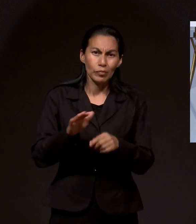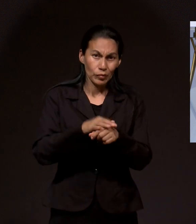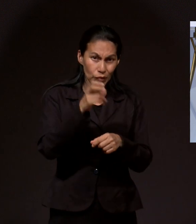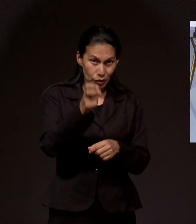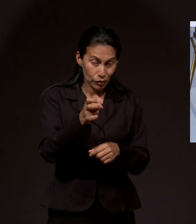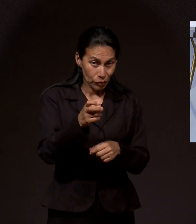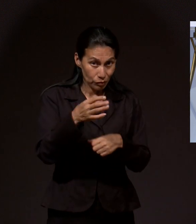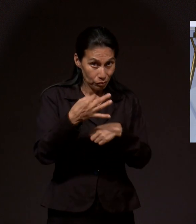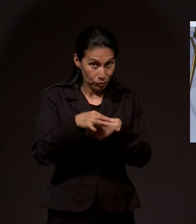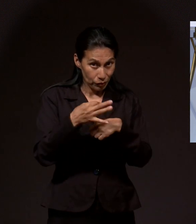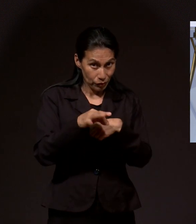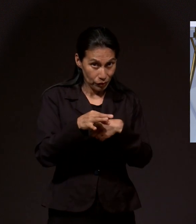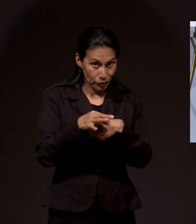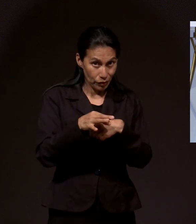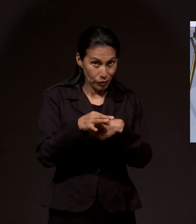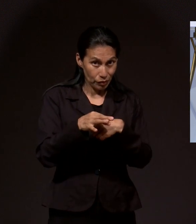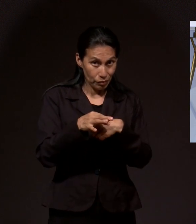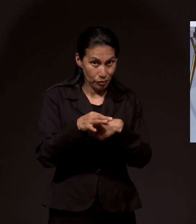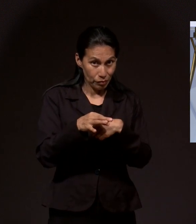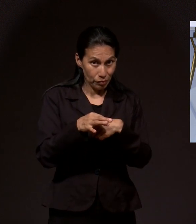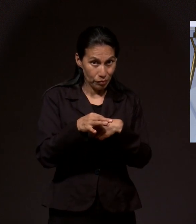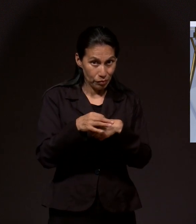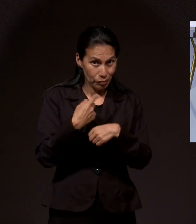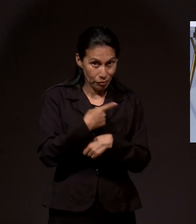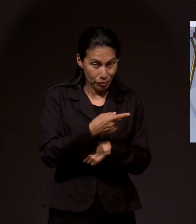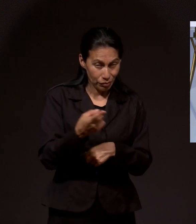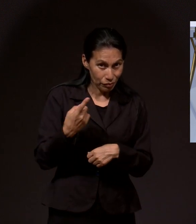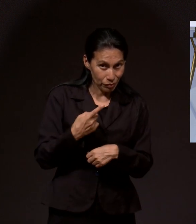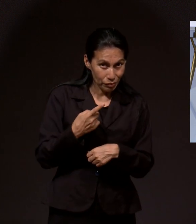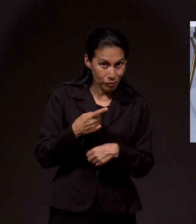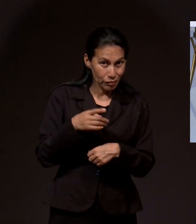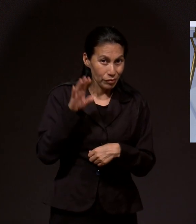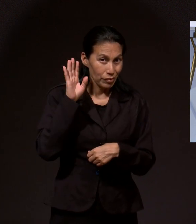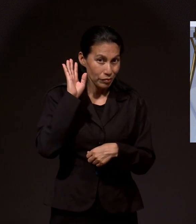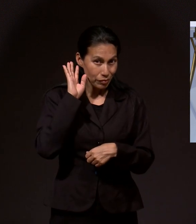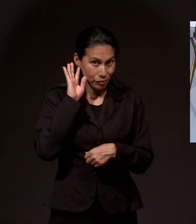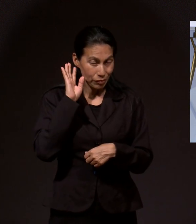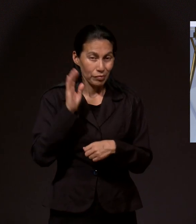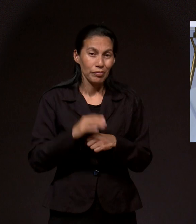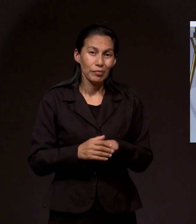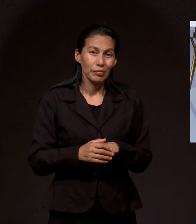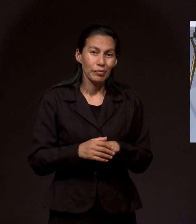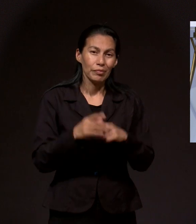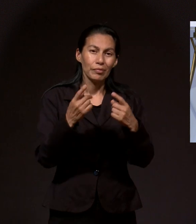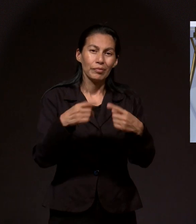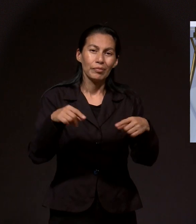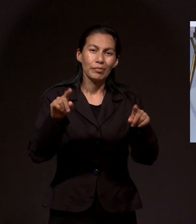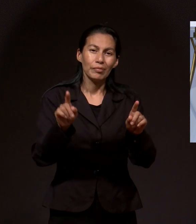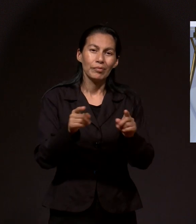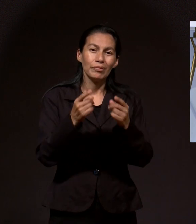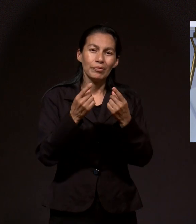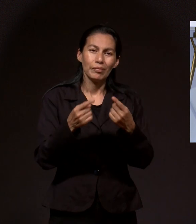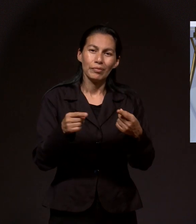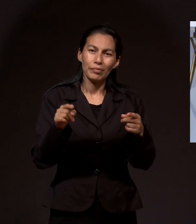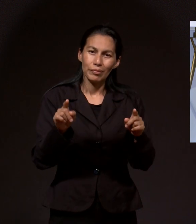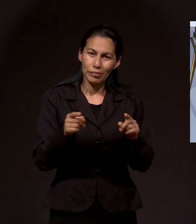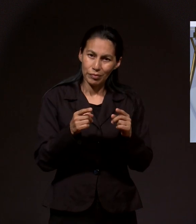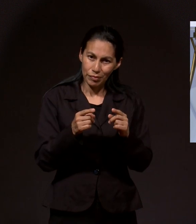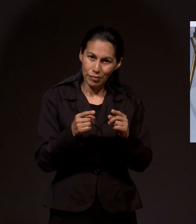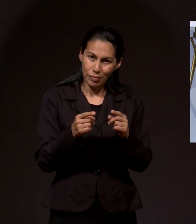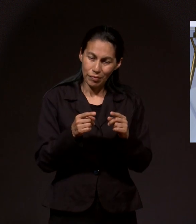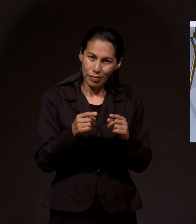Por eso, mientras escuchamos una pieza musical que